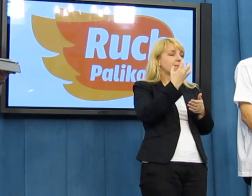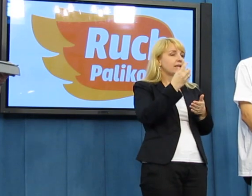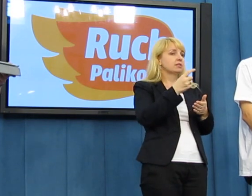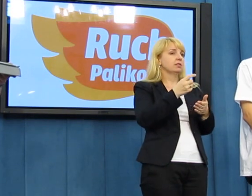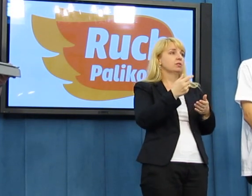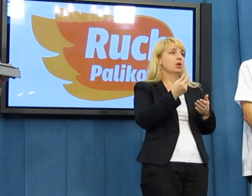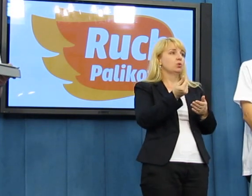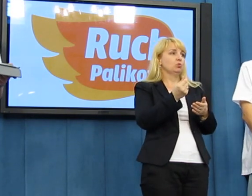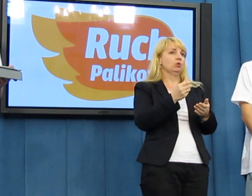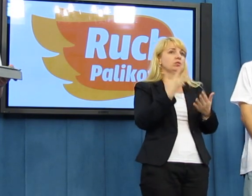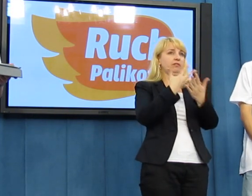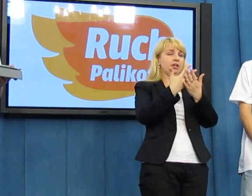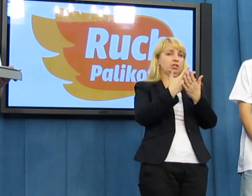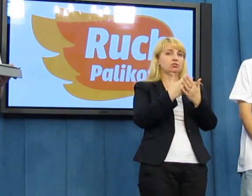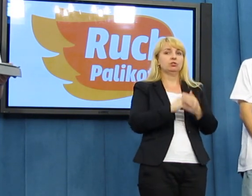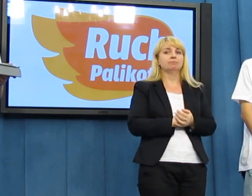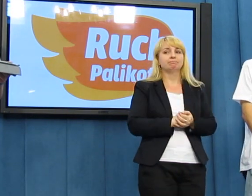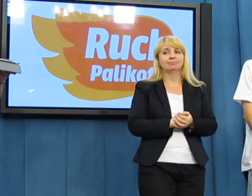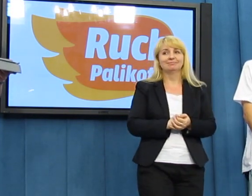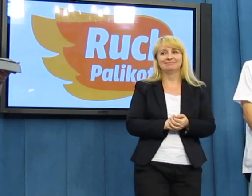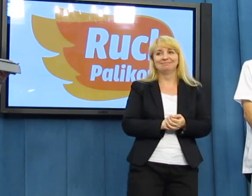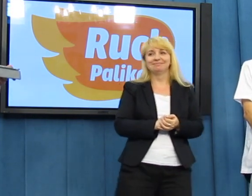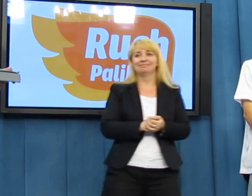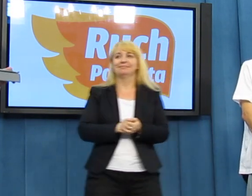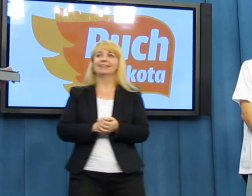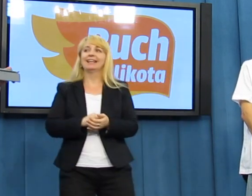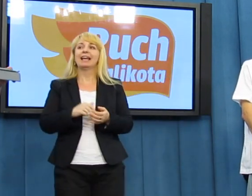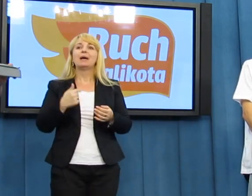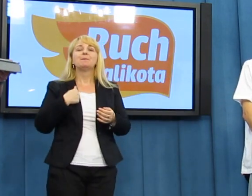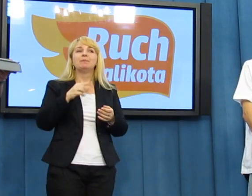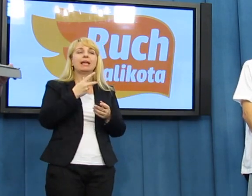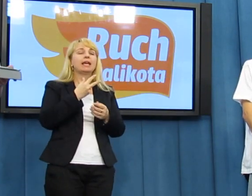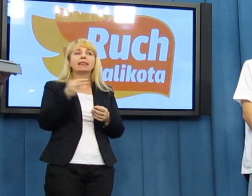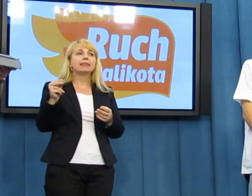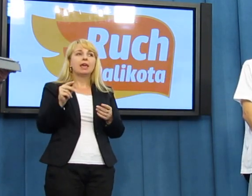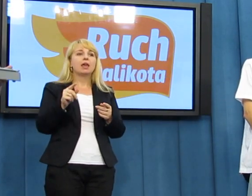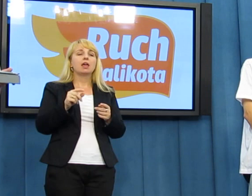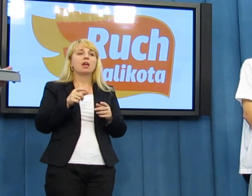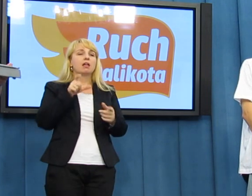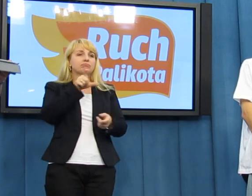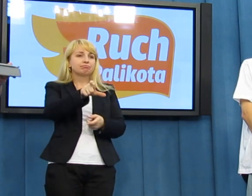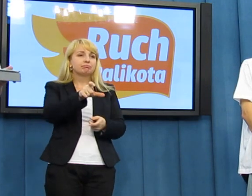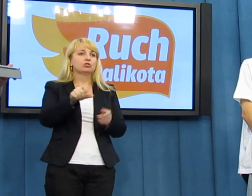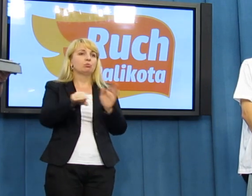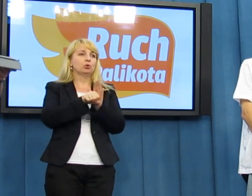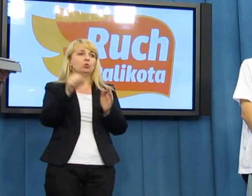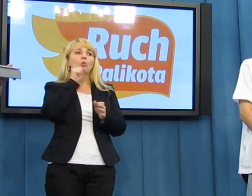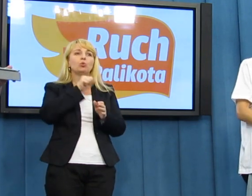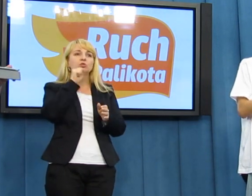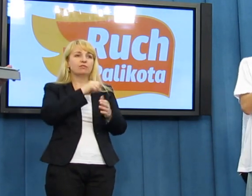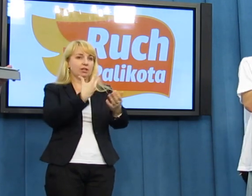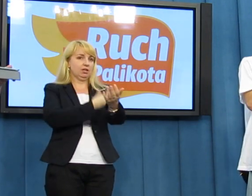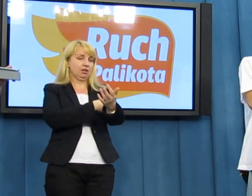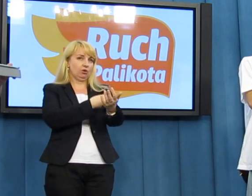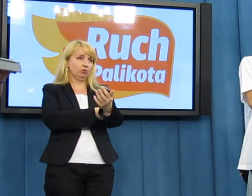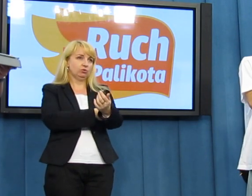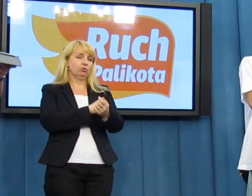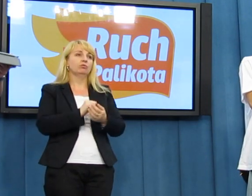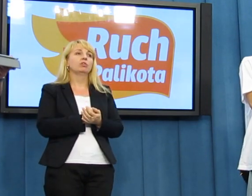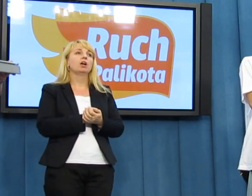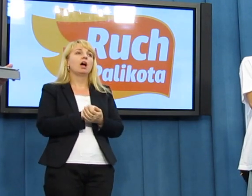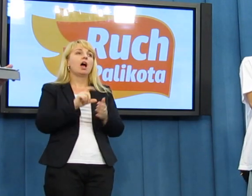chcę jeszcze dodać, że my oczywiście jako ruch Palikota nie namawiamy do używania żadnych absolutnie narkotyków.